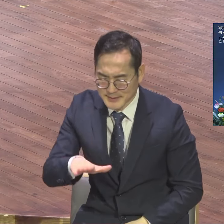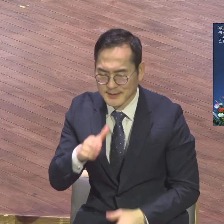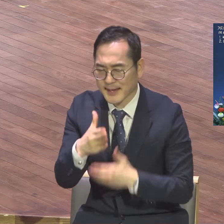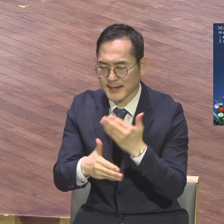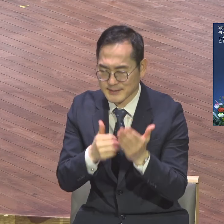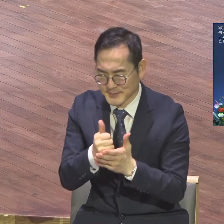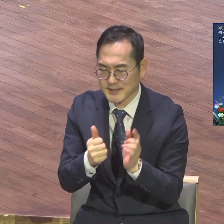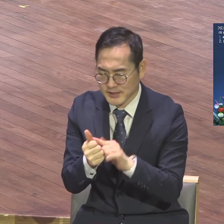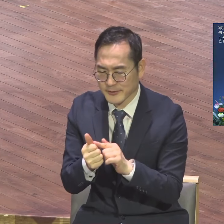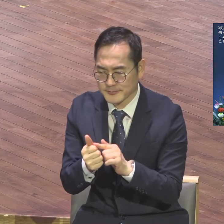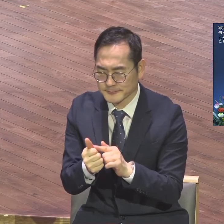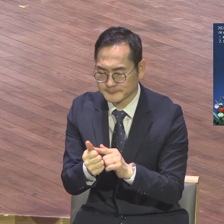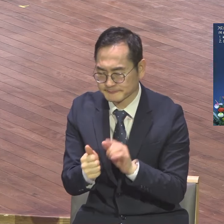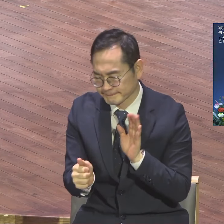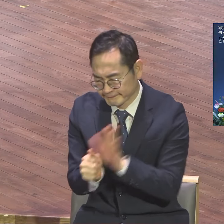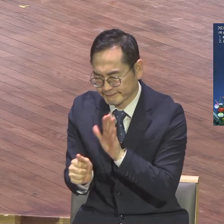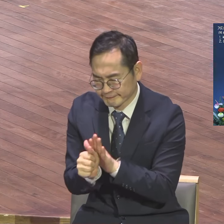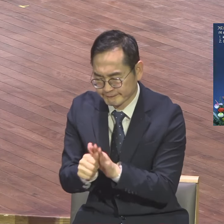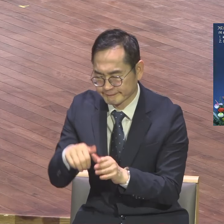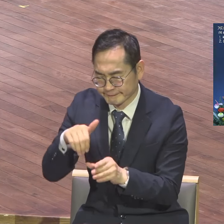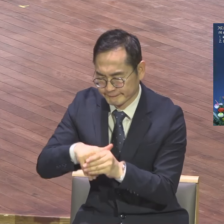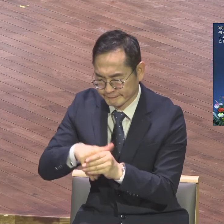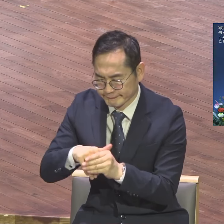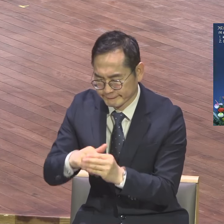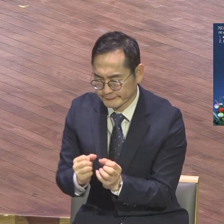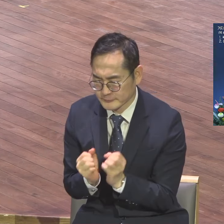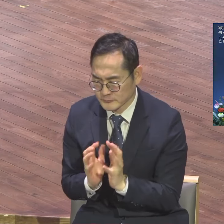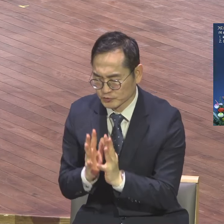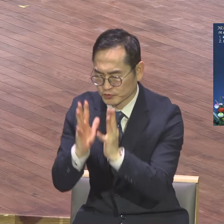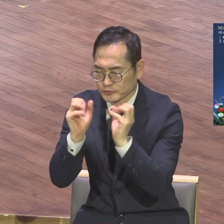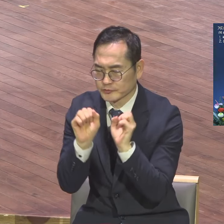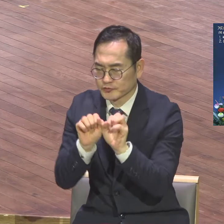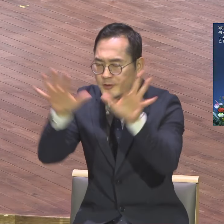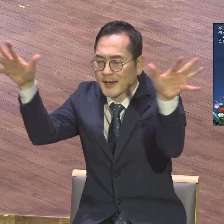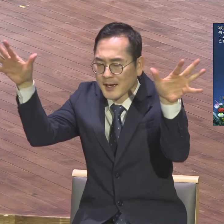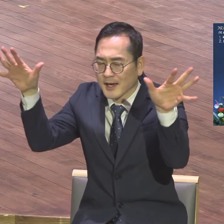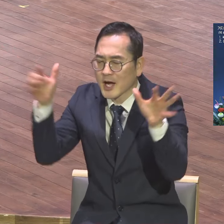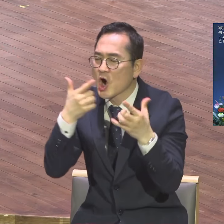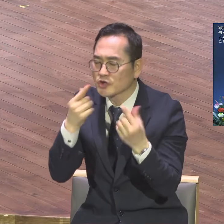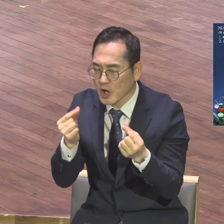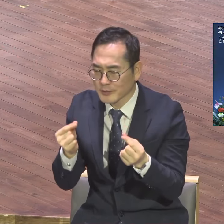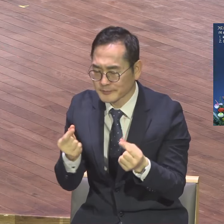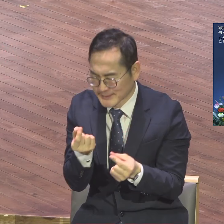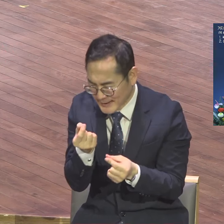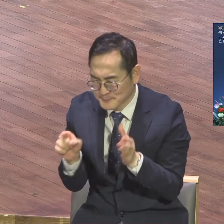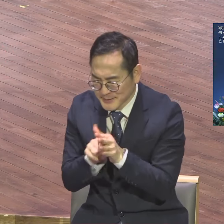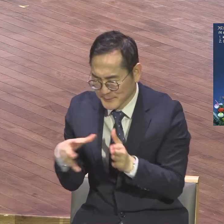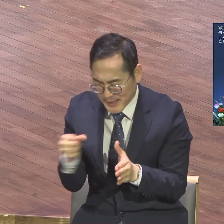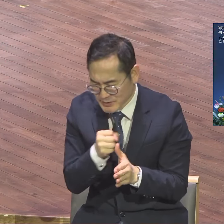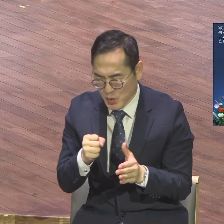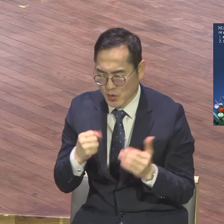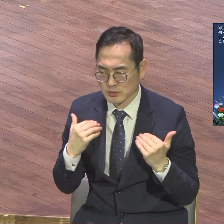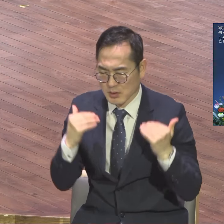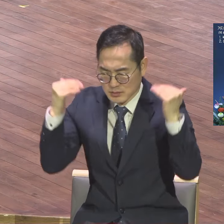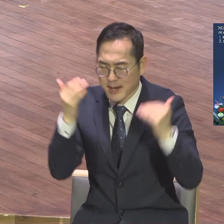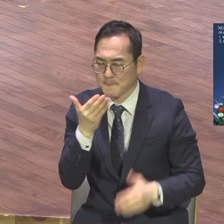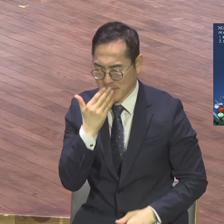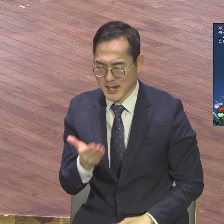역사하시면 큰 새들이 많은 새들이 깃댈 수 있는 큰 나무가 될 수 있는데 이 삼체들하고 톤족 세계보험을 땅끝까지 보험